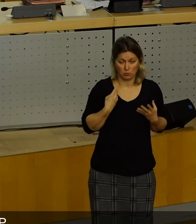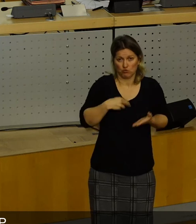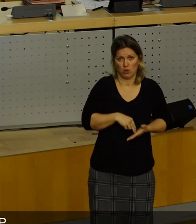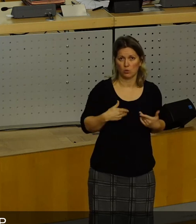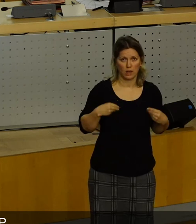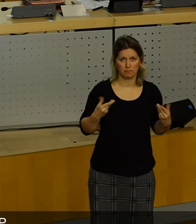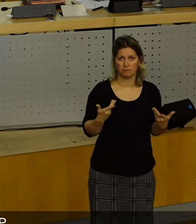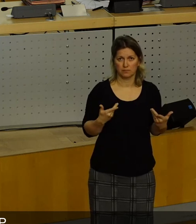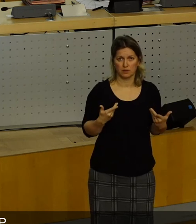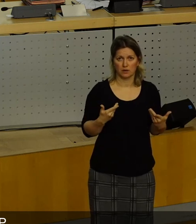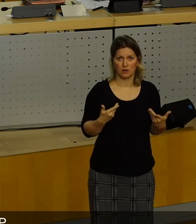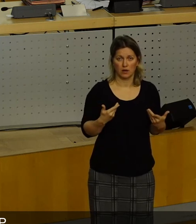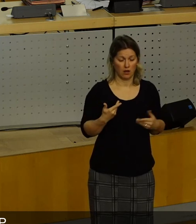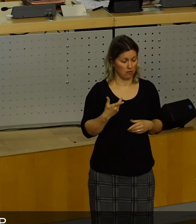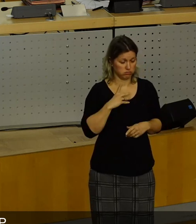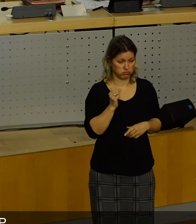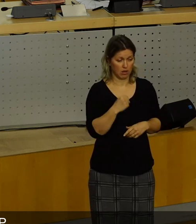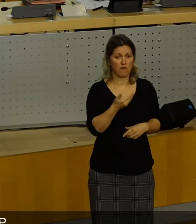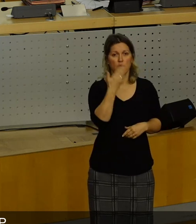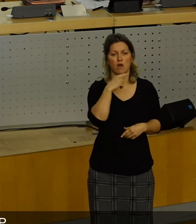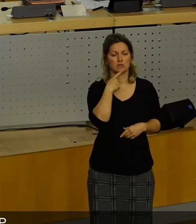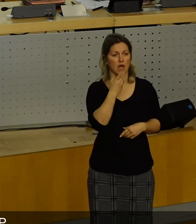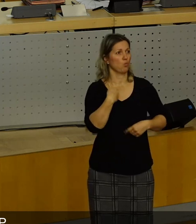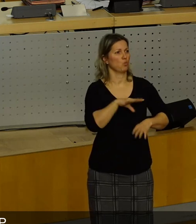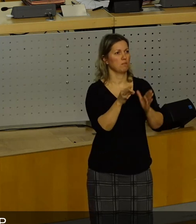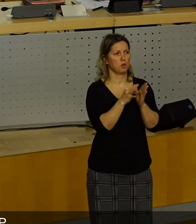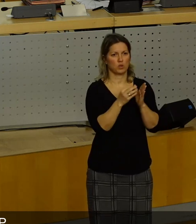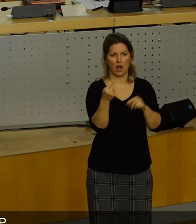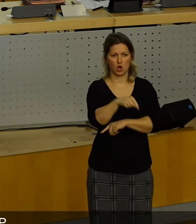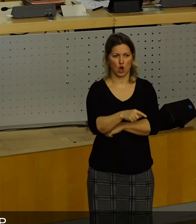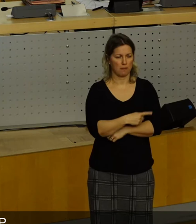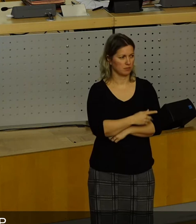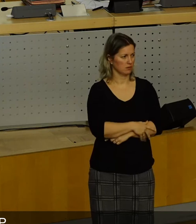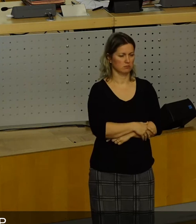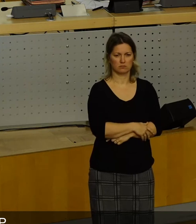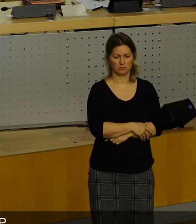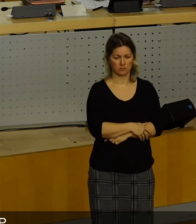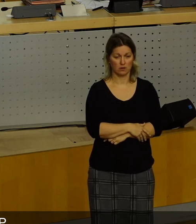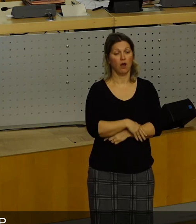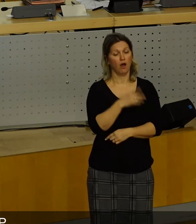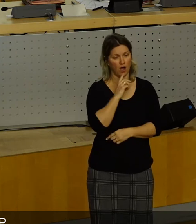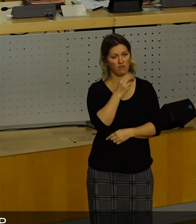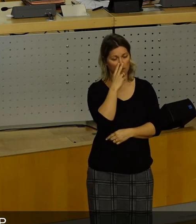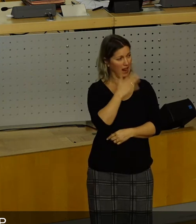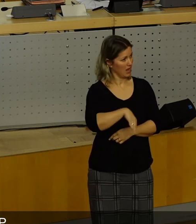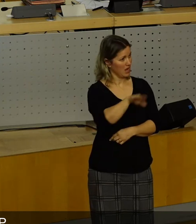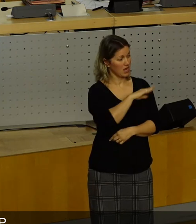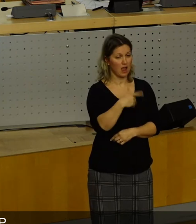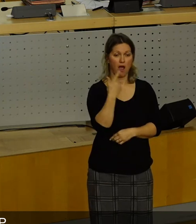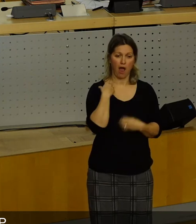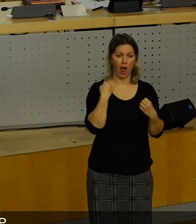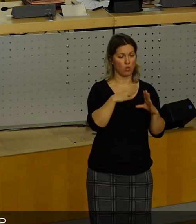will. Mir wurde vorgeworden, ich wäre unpünktlich gewesen. Da finden Sie mal mit dem Pick-up hier am Rathaus einen Parkplatz.